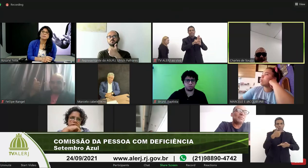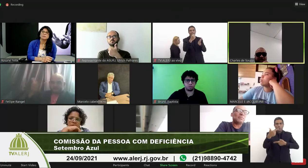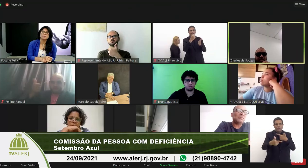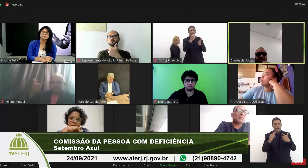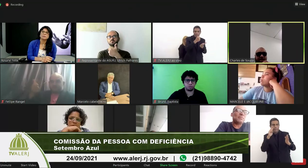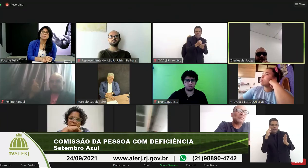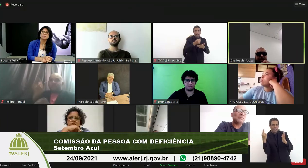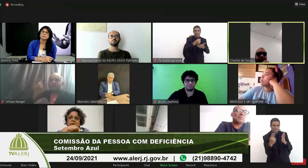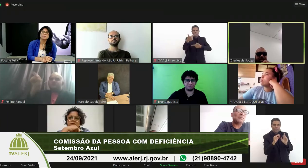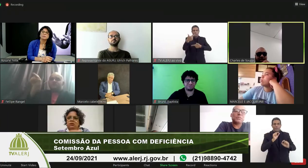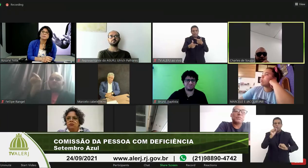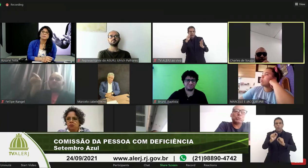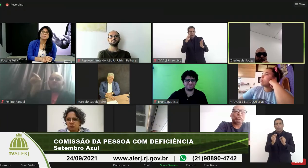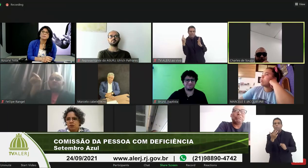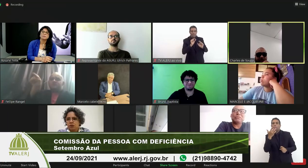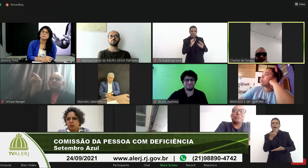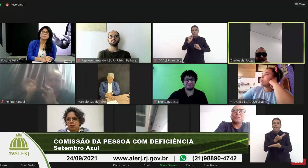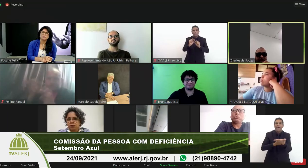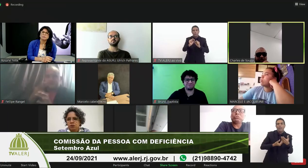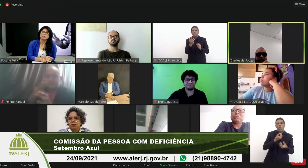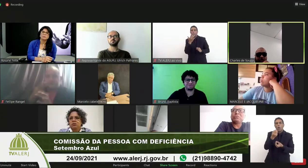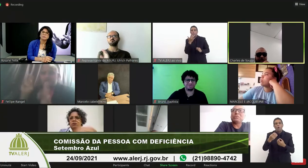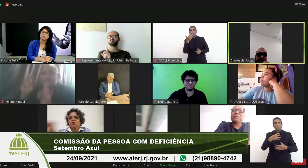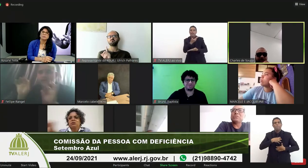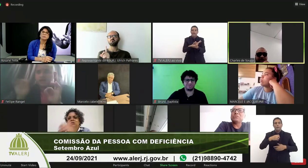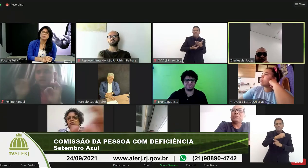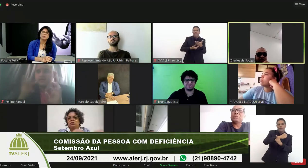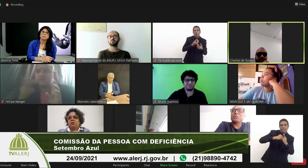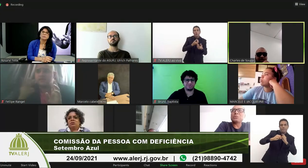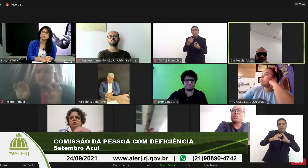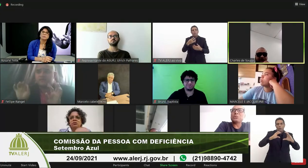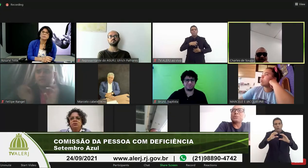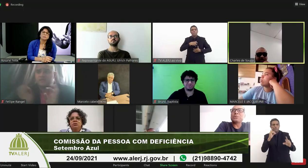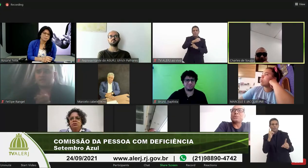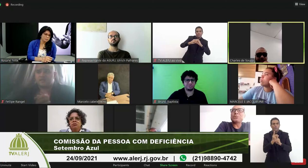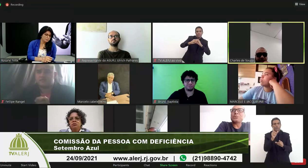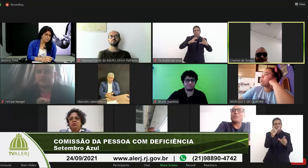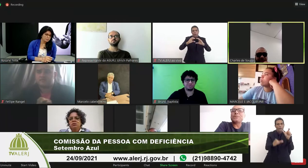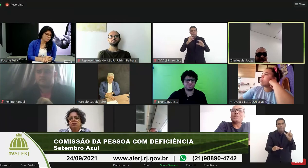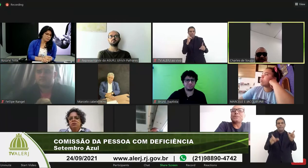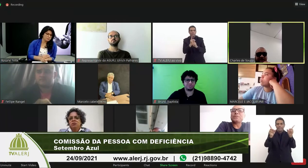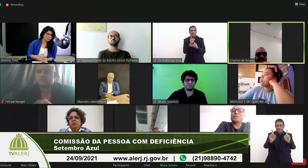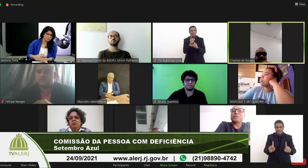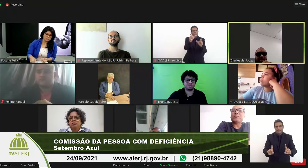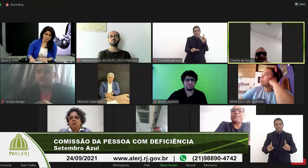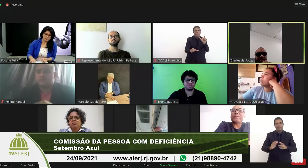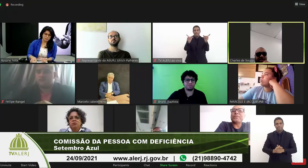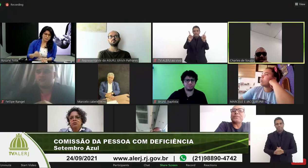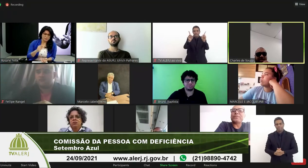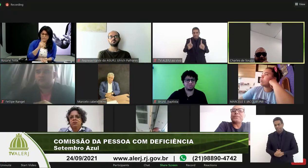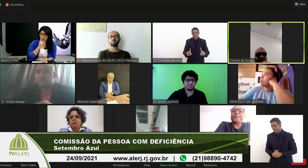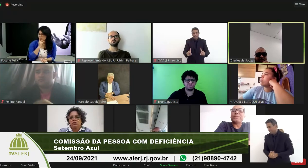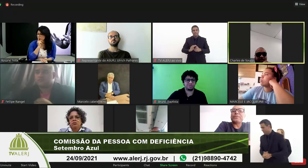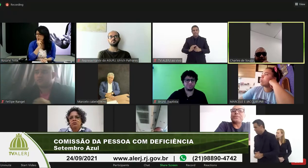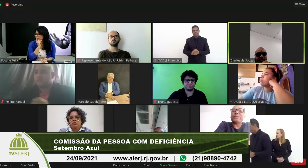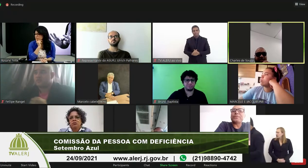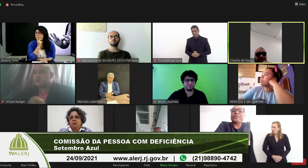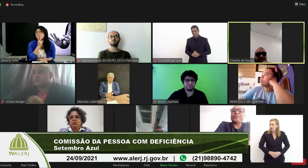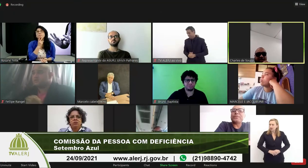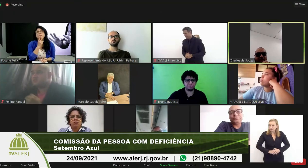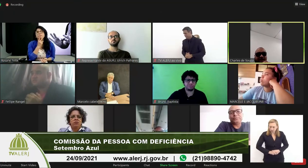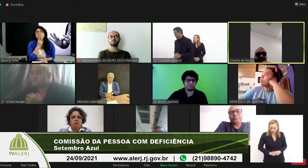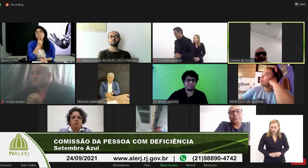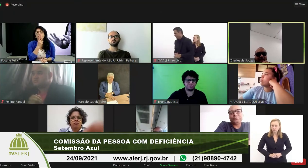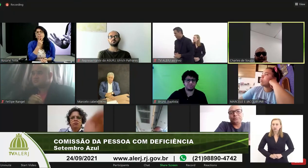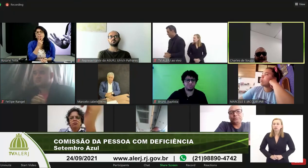identificação que facilita um pouco essa questão da comunicação e identificação da pessoa com deficiência mas temos que dizer isso que o deficiente